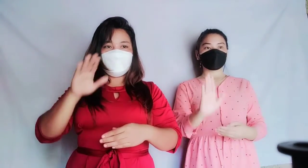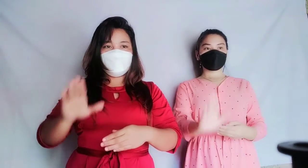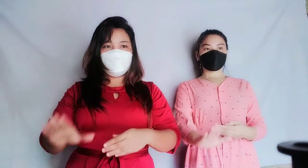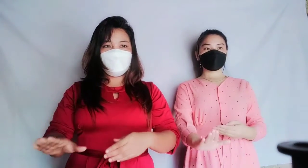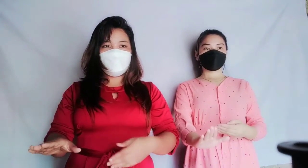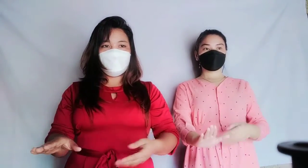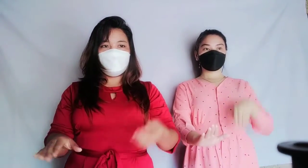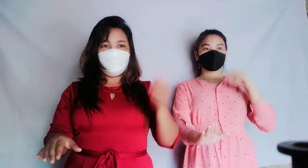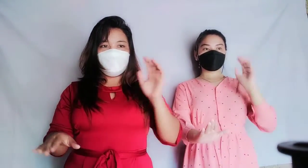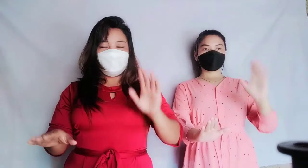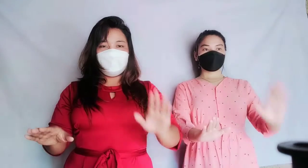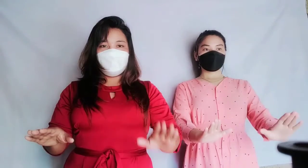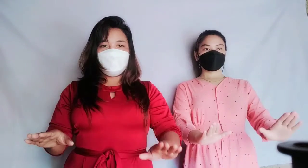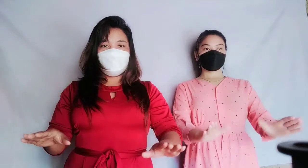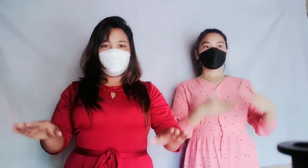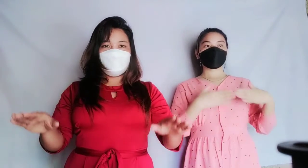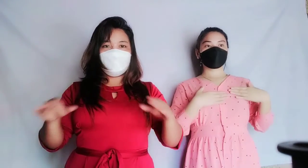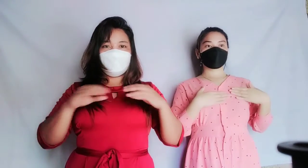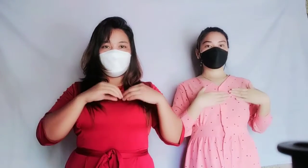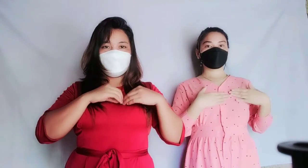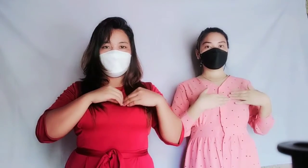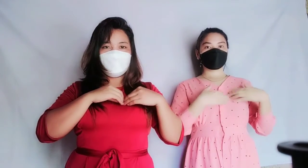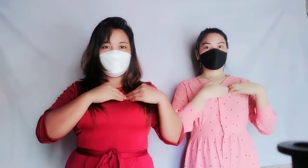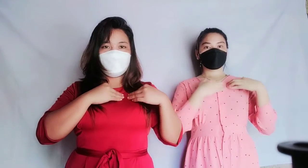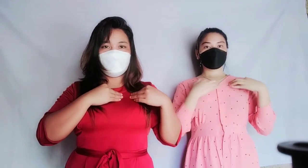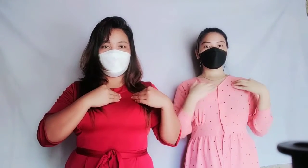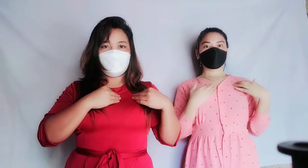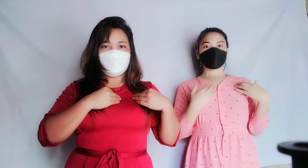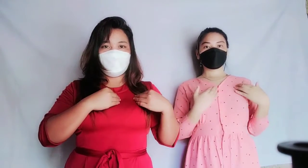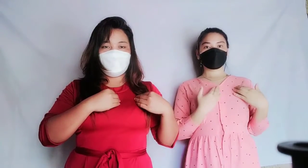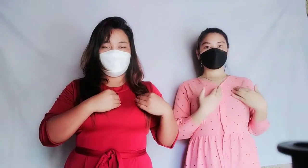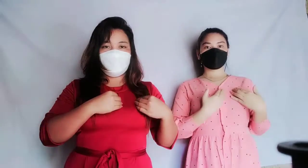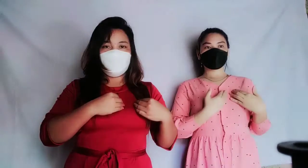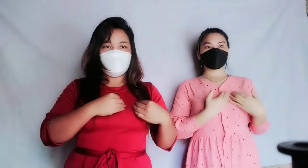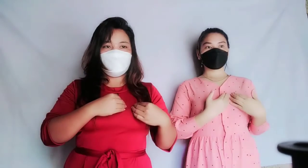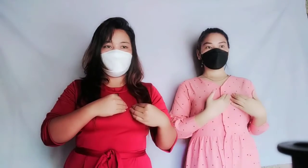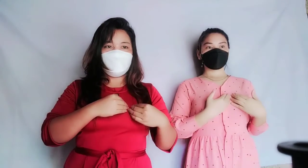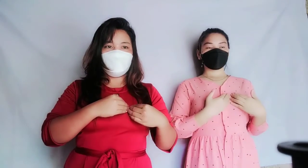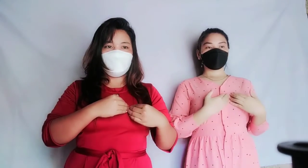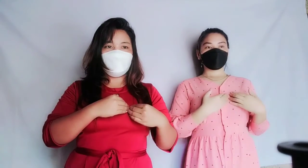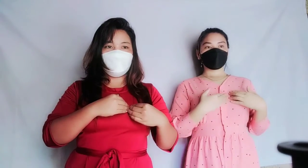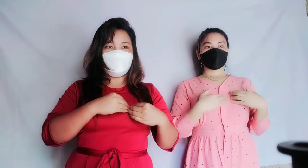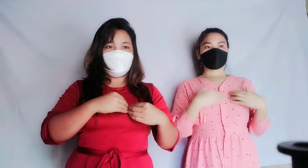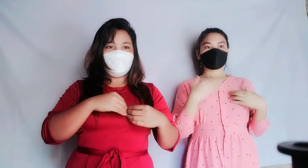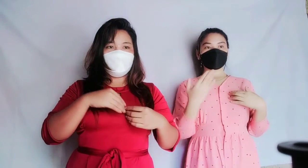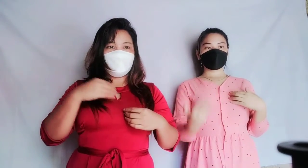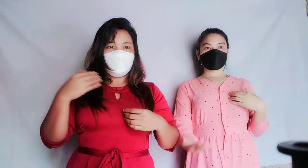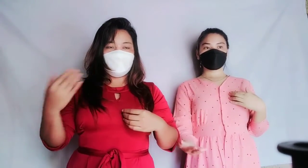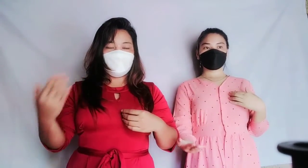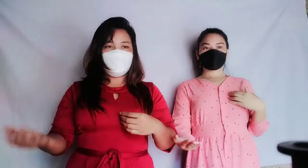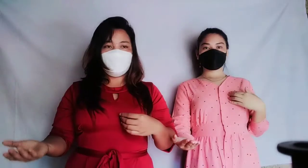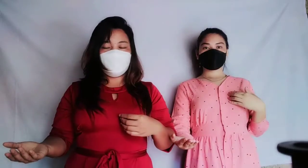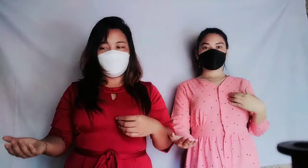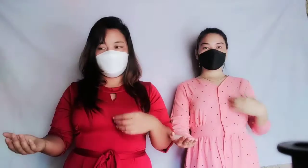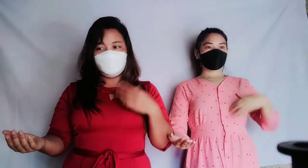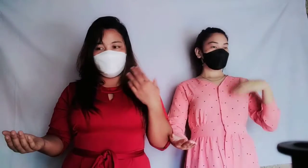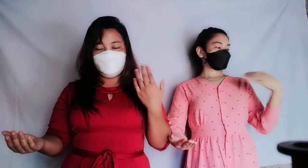Misyon ko sa aming puso. Ang sariling ay